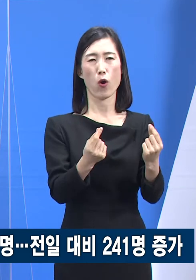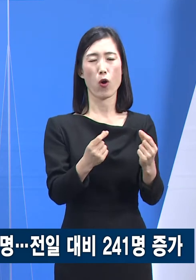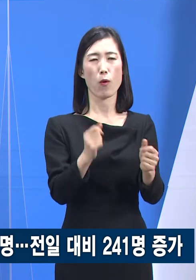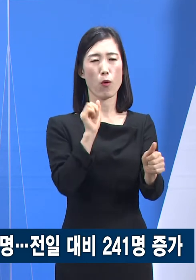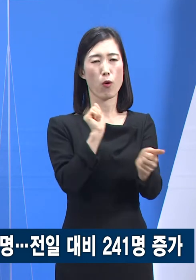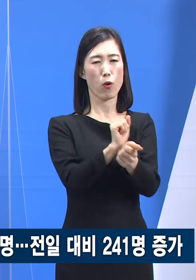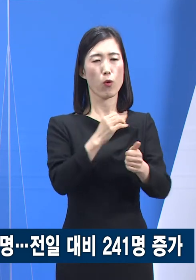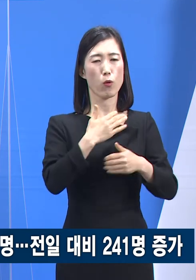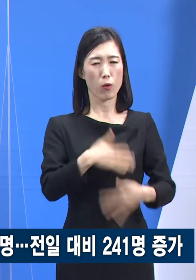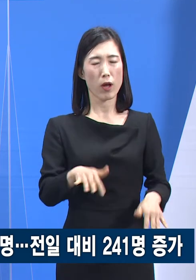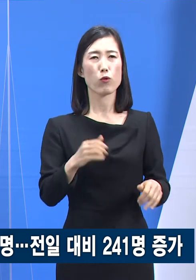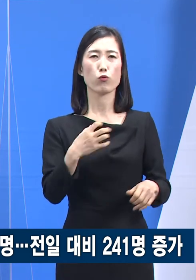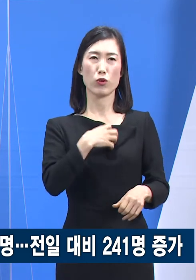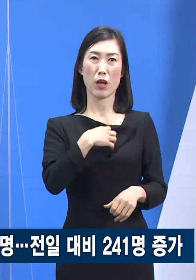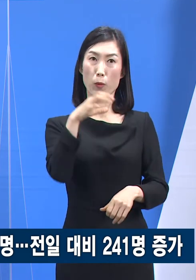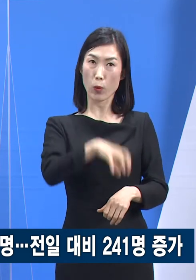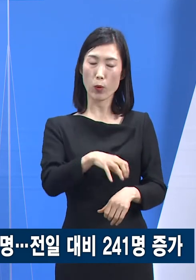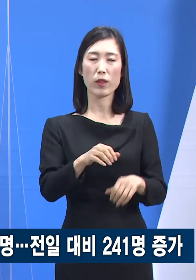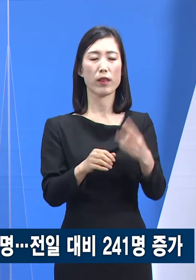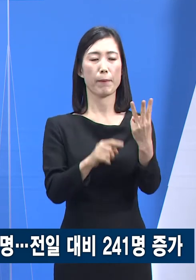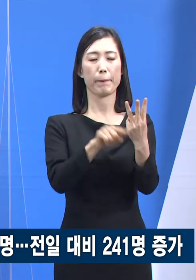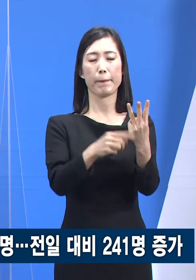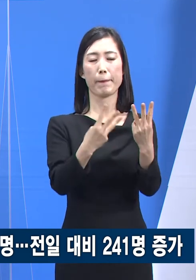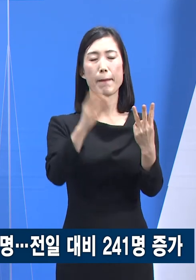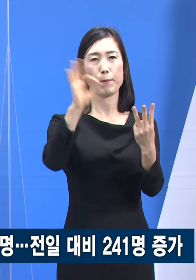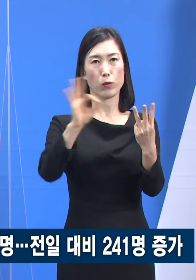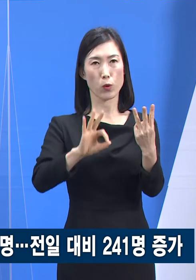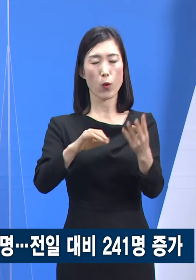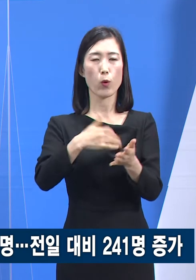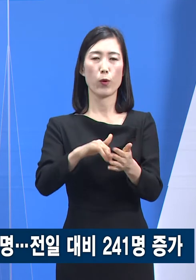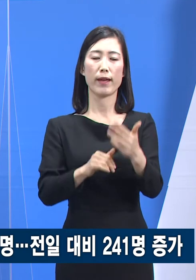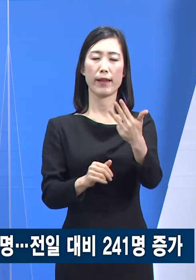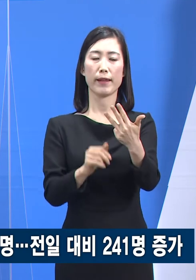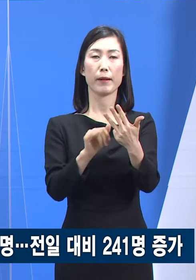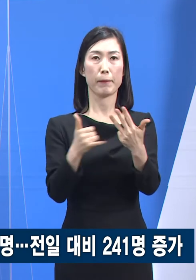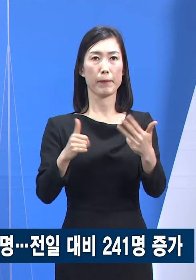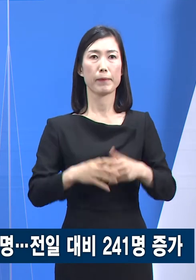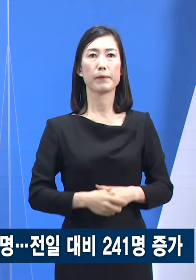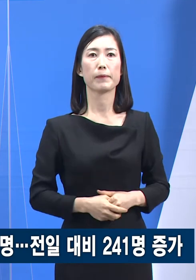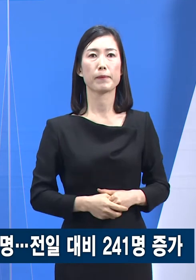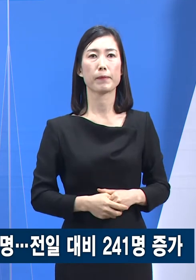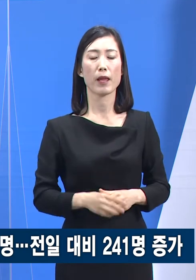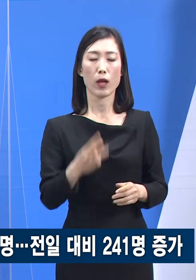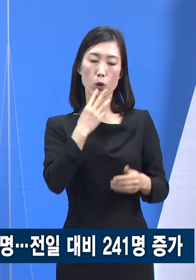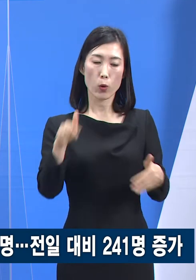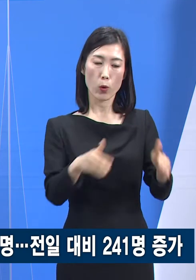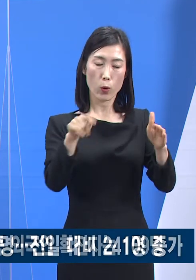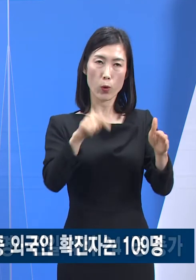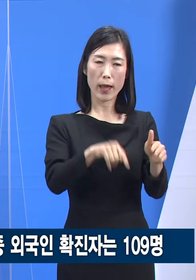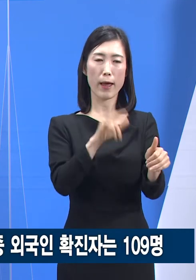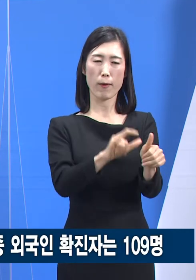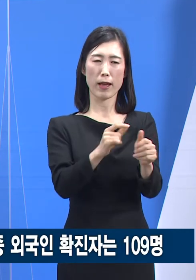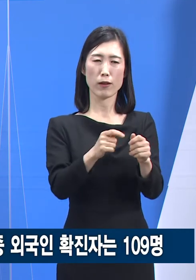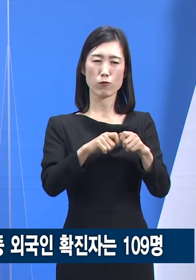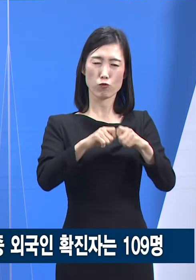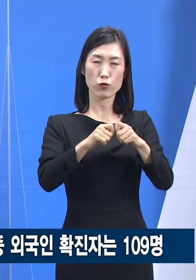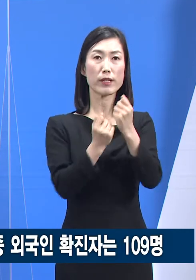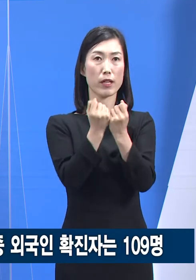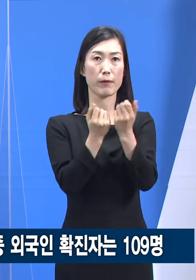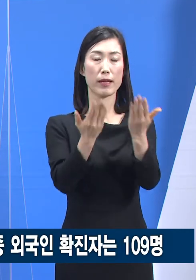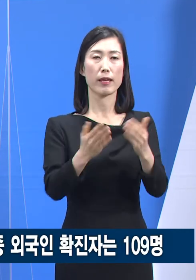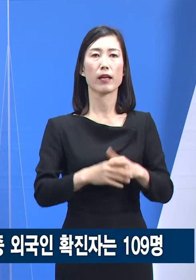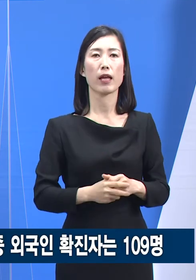관련 확진자는 3.3%인 8명입니다. 도내 주요 확진 상황에 대해 말씀드립니다.